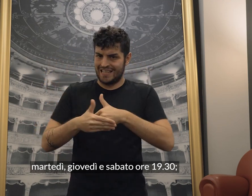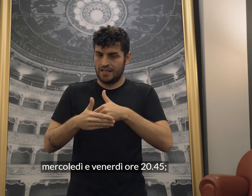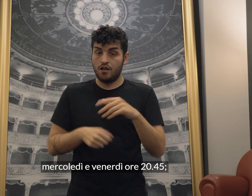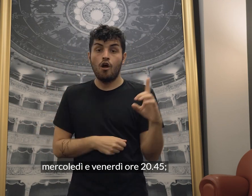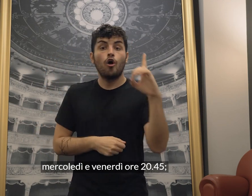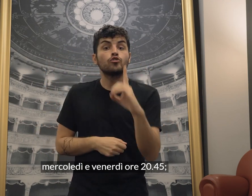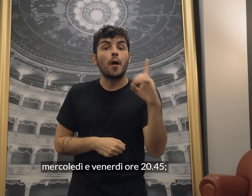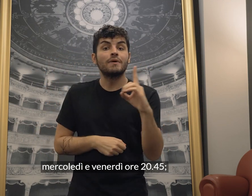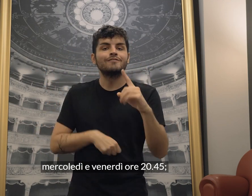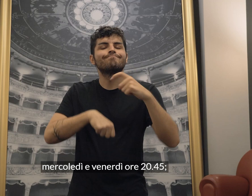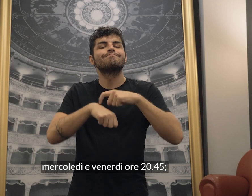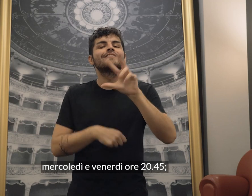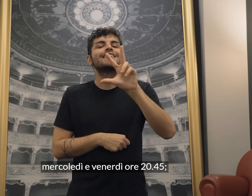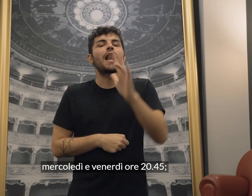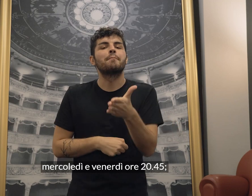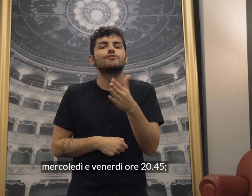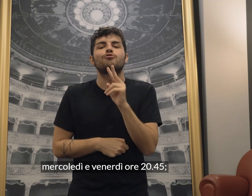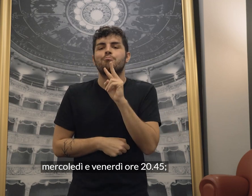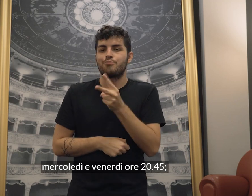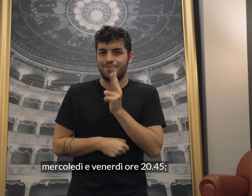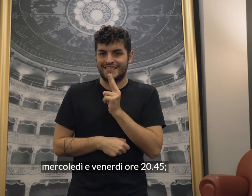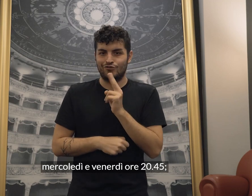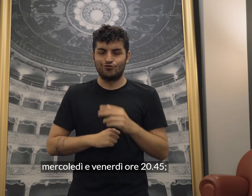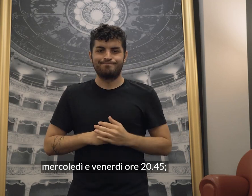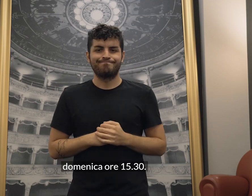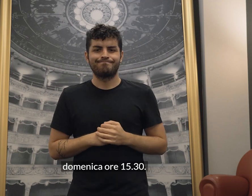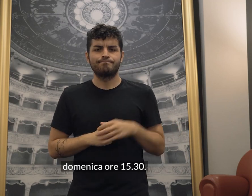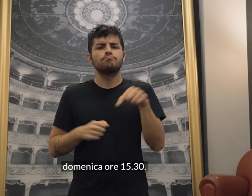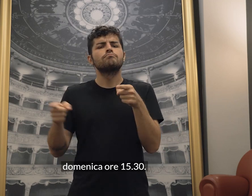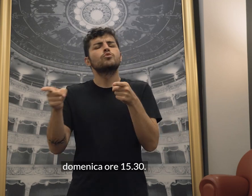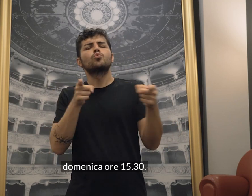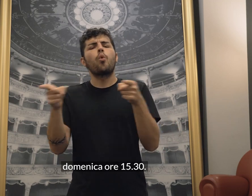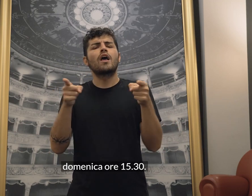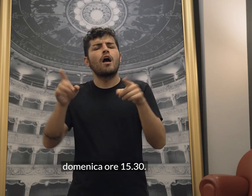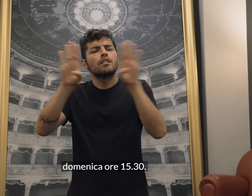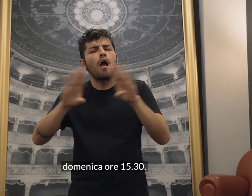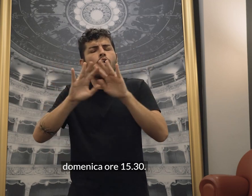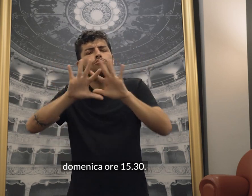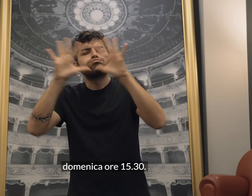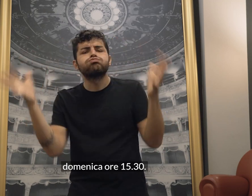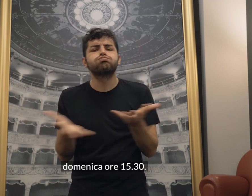Mercoledì e venerdì ore 20.45, domenica ore 15.30.